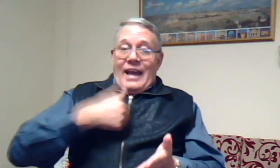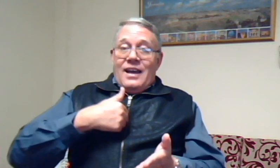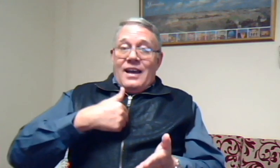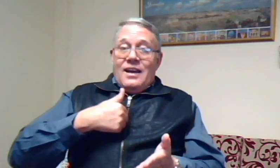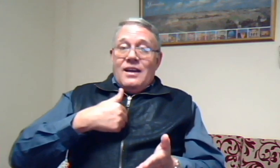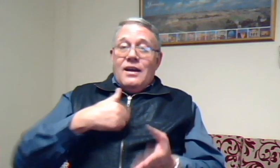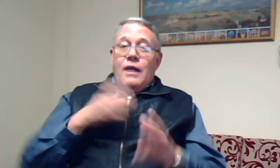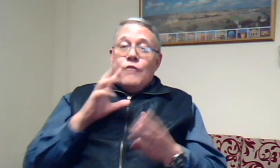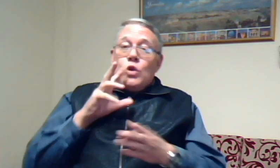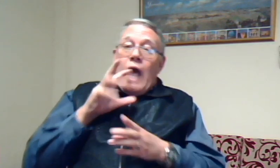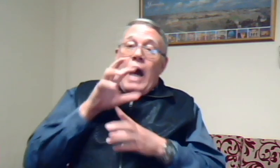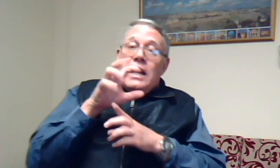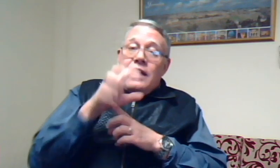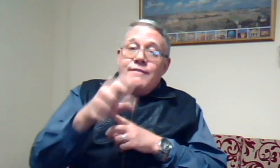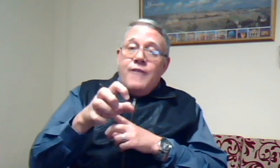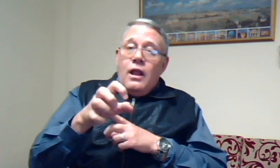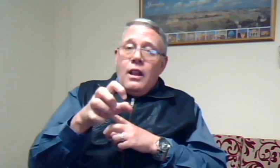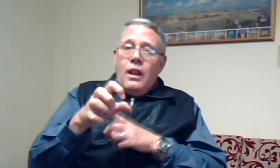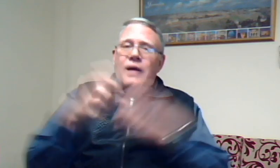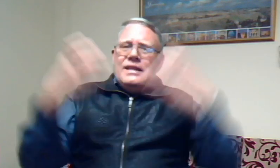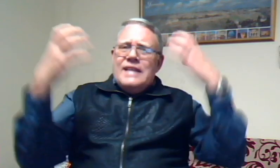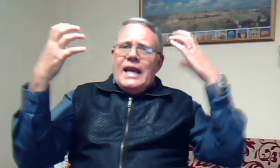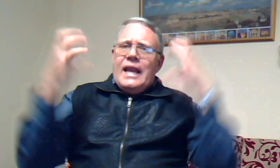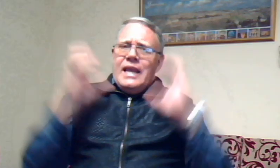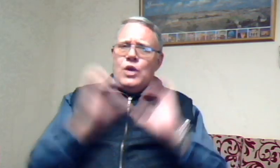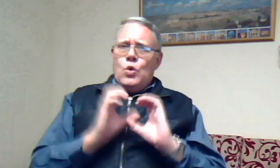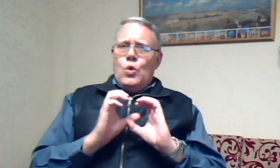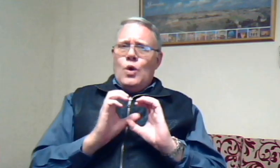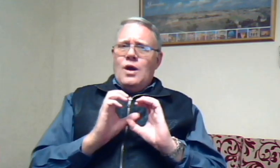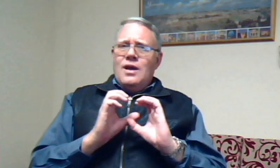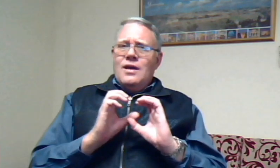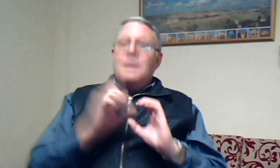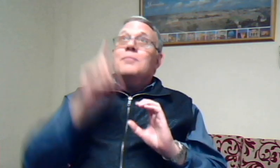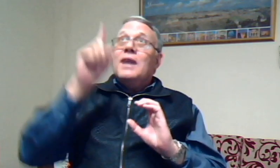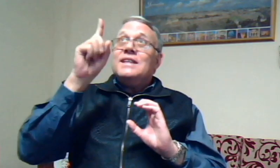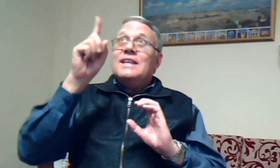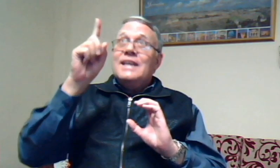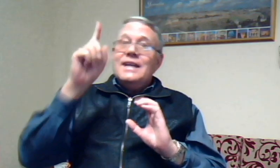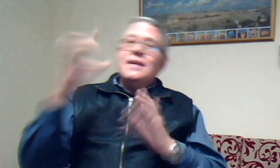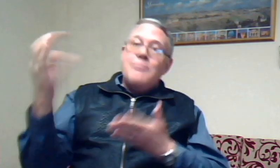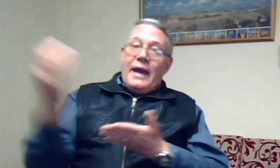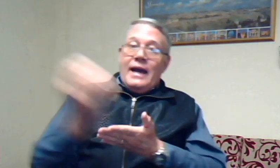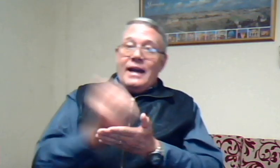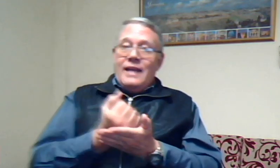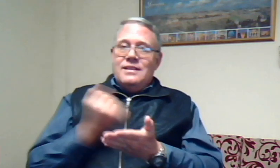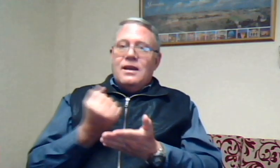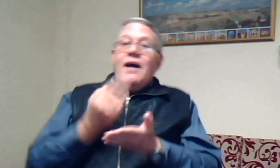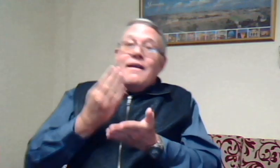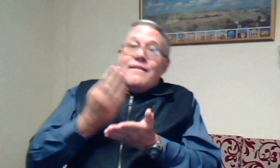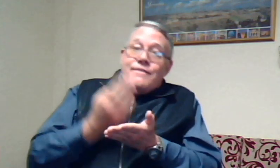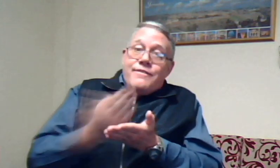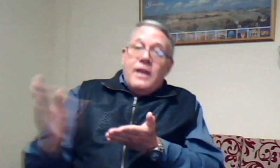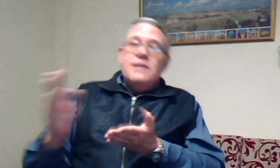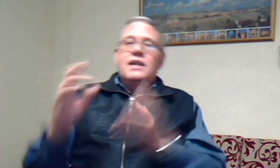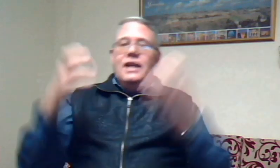word aangeval dier een liew Maar die Heere het my gered van die liew